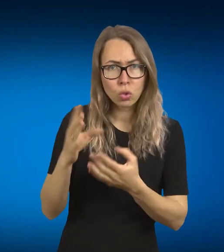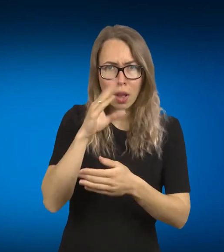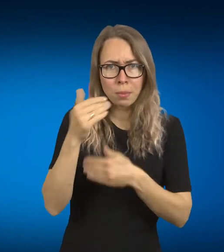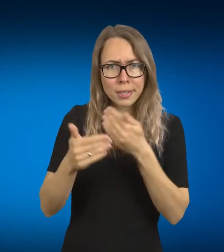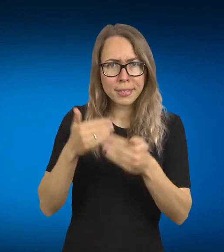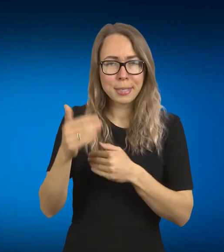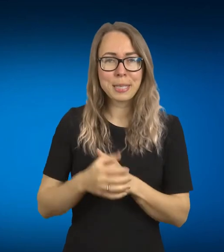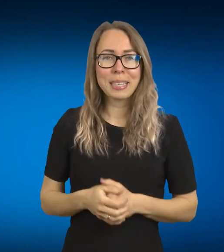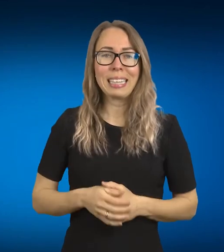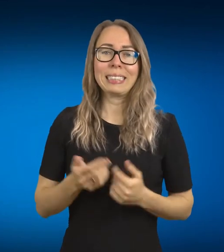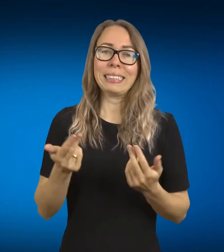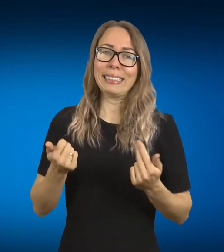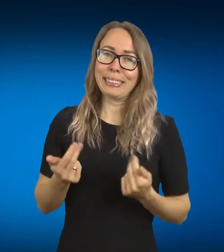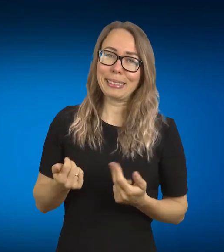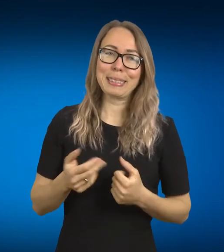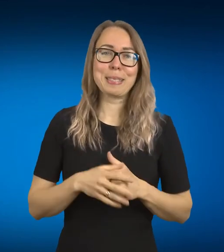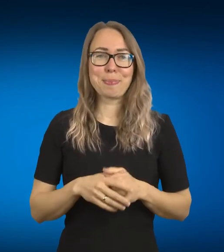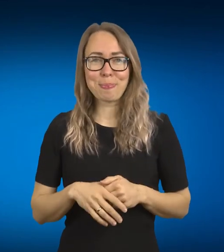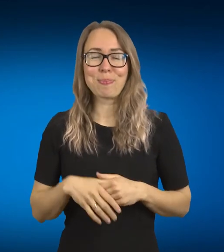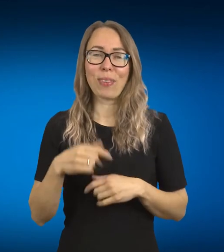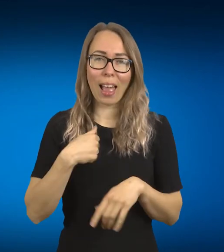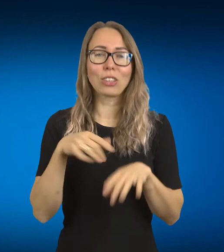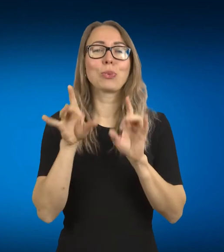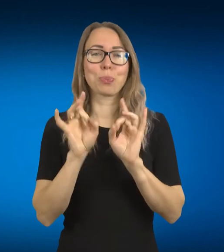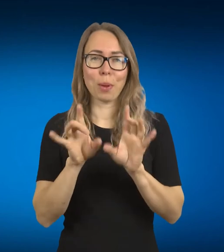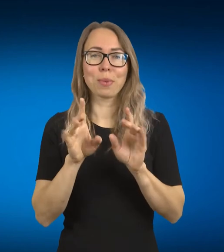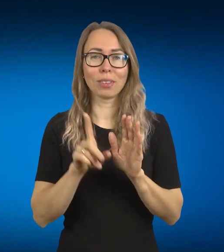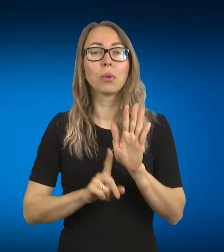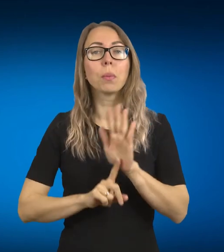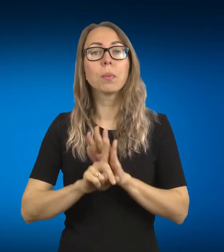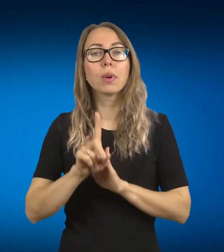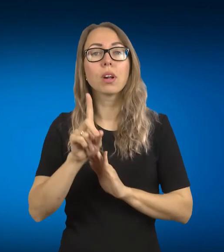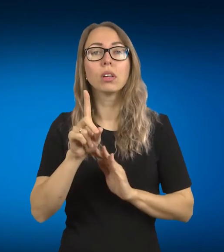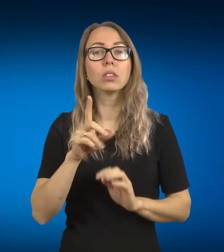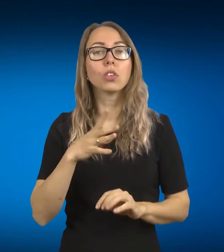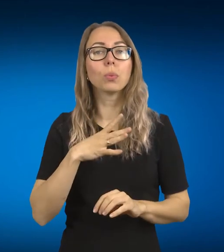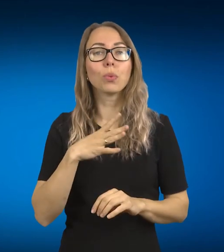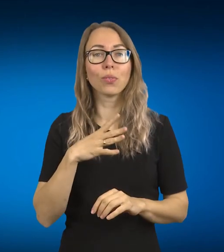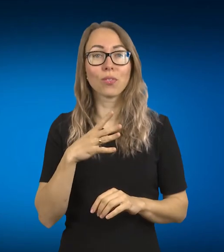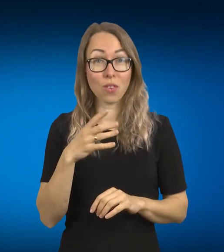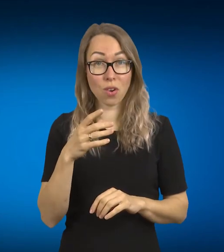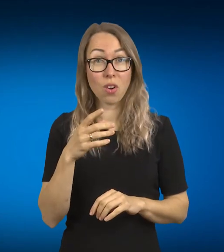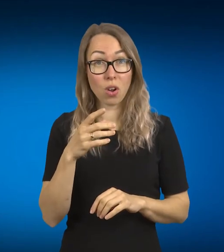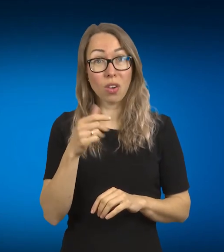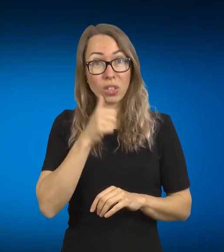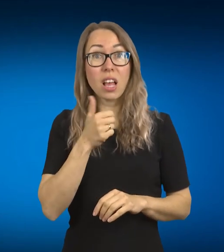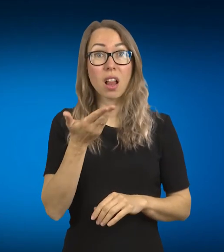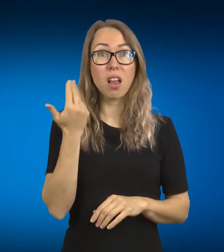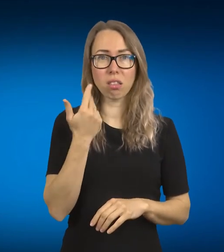Taip, tai vat, grįžtant prie tos tavo frazės, kad jau atrodo, kad čia viskas lengvama, niekada tokios minties nebluosiu šitą veiklą, kad jau čia viskas